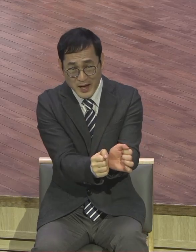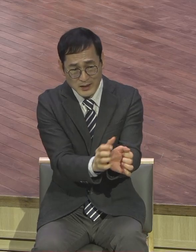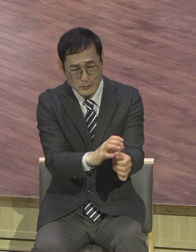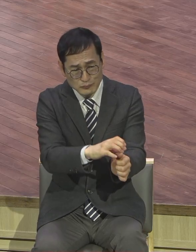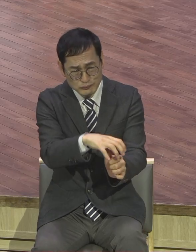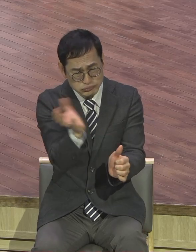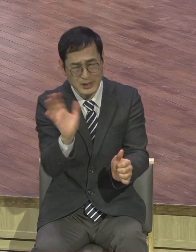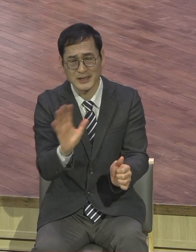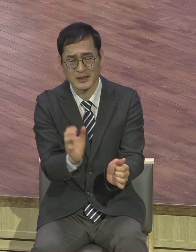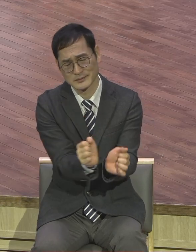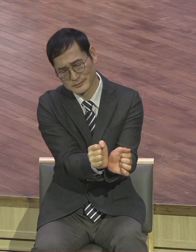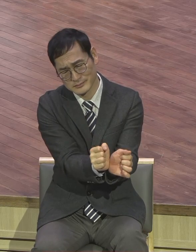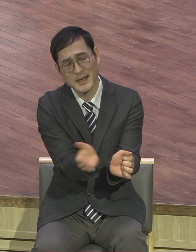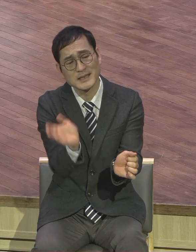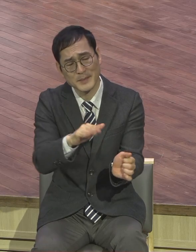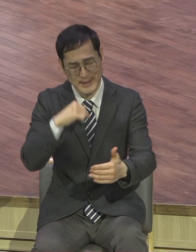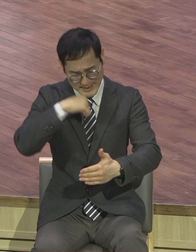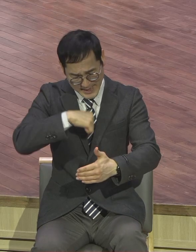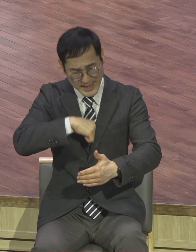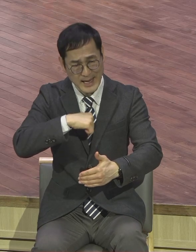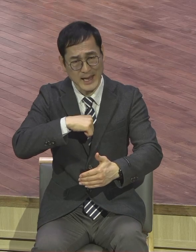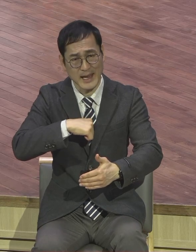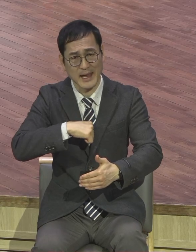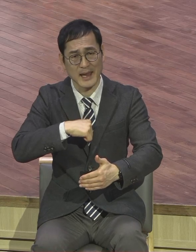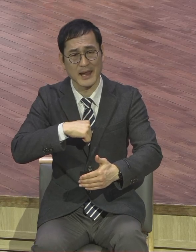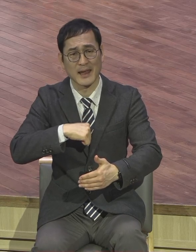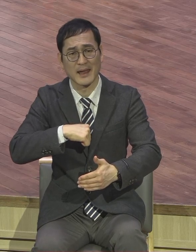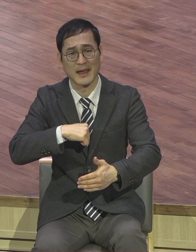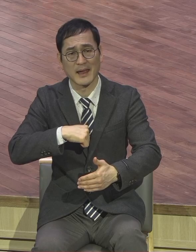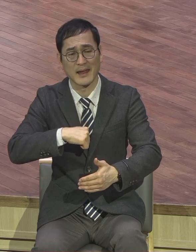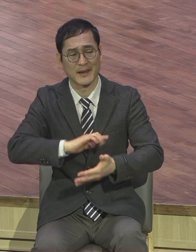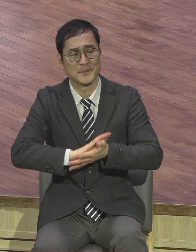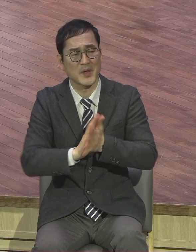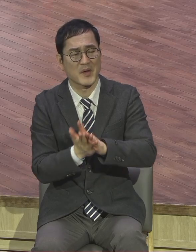죄수 주제에 세월왕을 찬 주제에 얼마나 당당합니까.